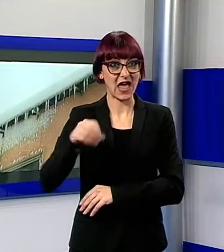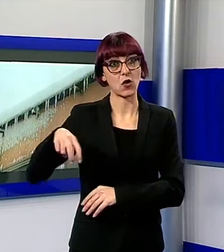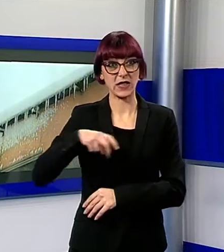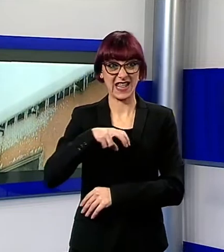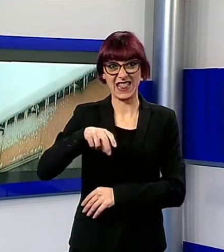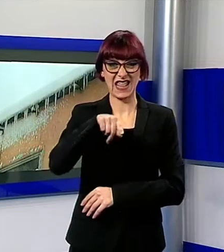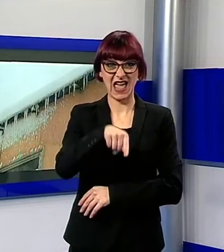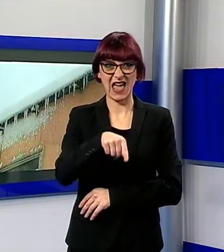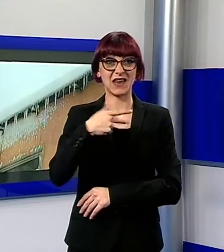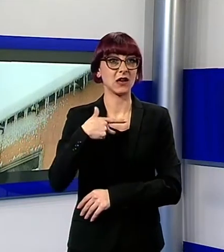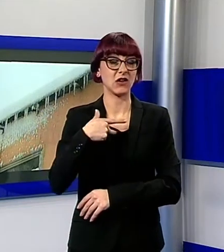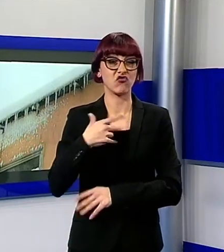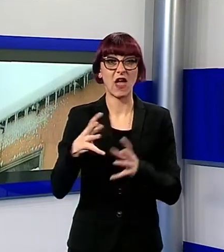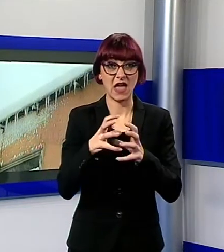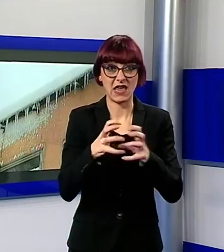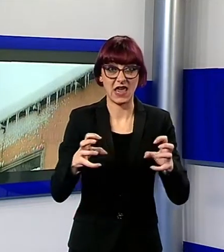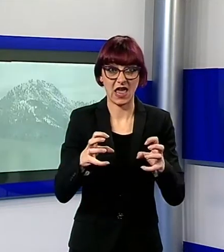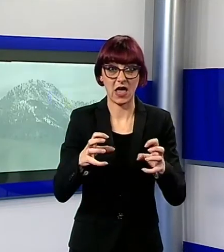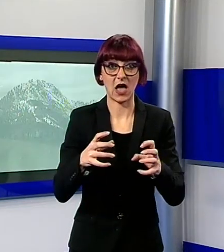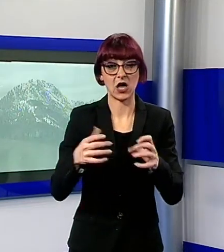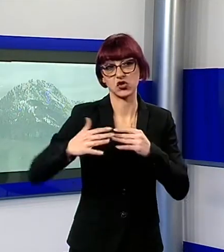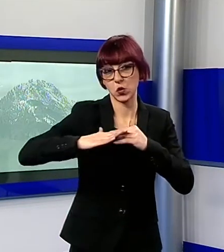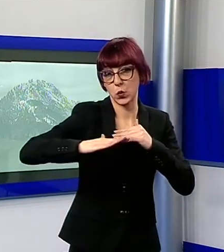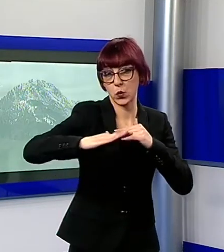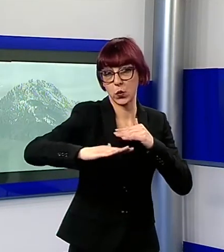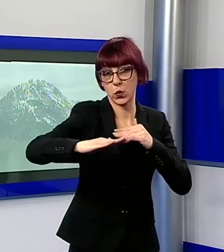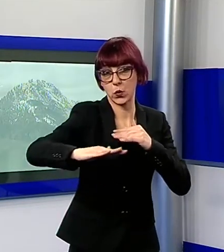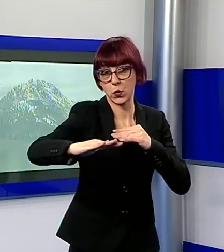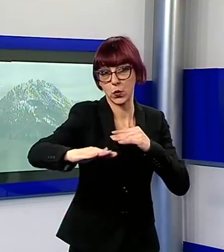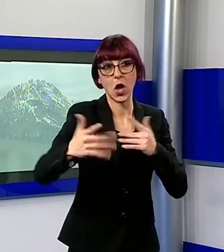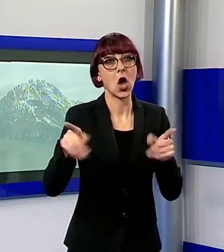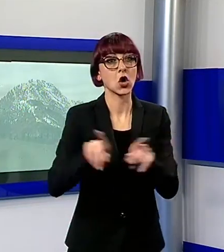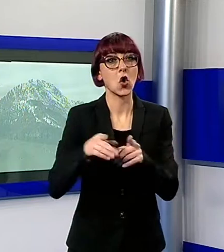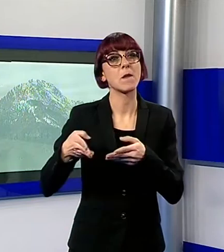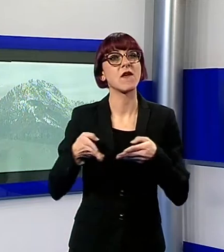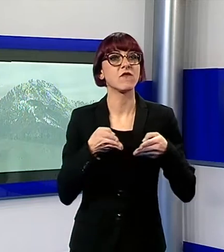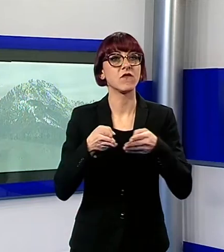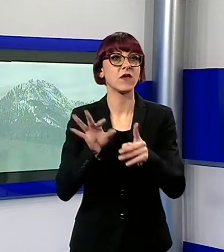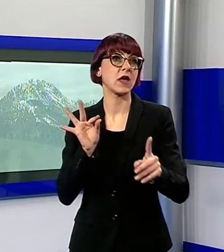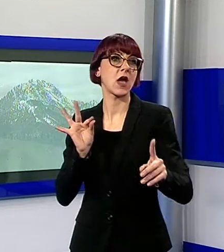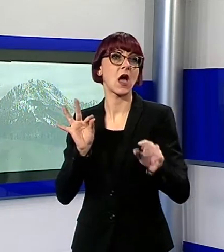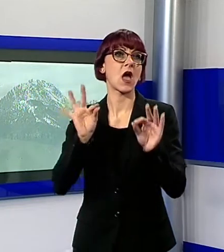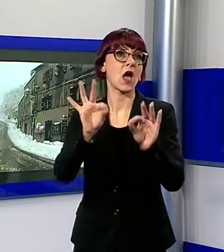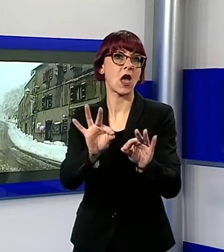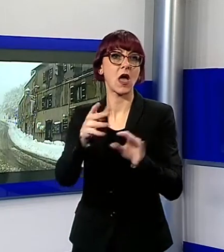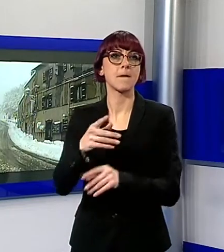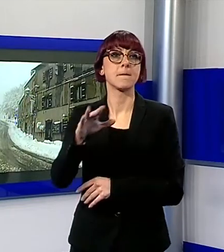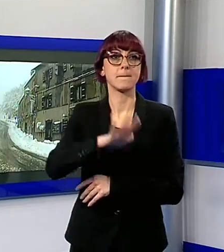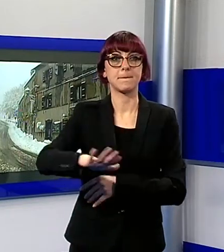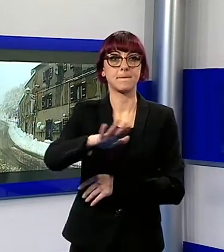presentano strati di ghiaccio molto estesi, come ad esempio la via normale per la Pania della Croce da Mosceta. La situazione